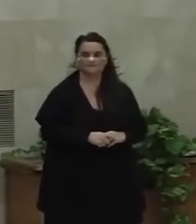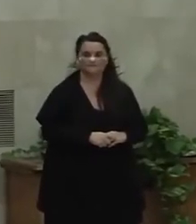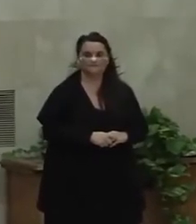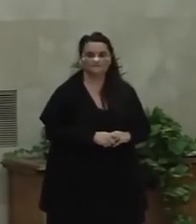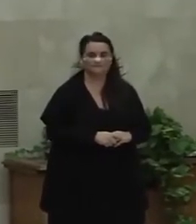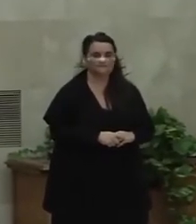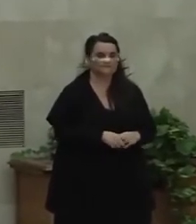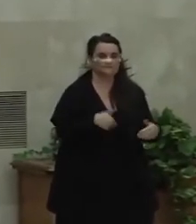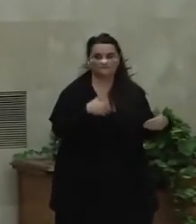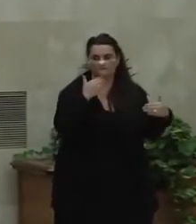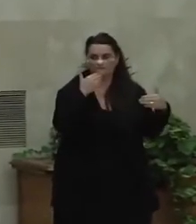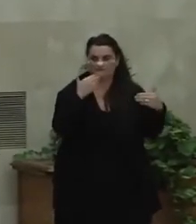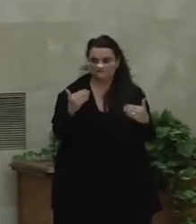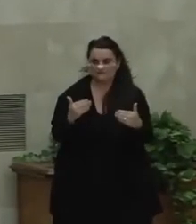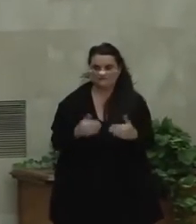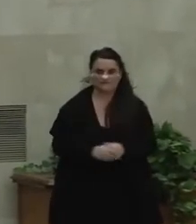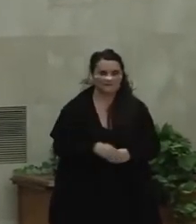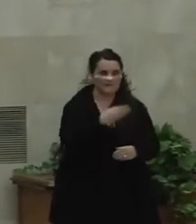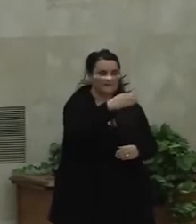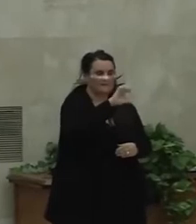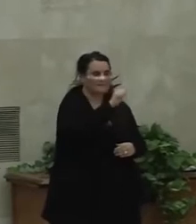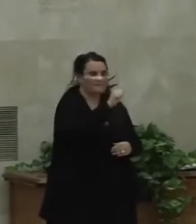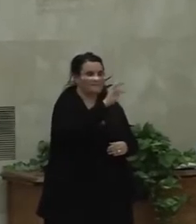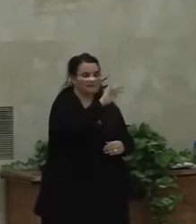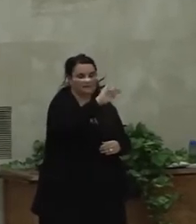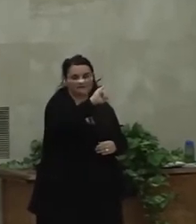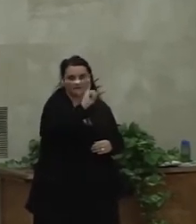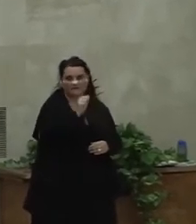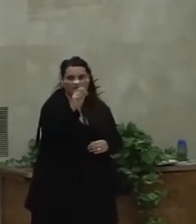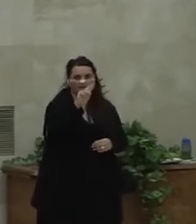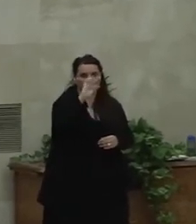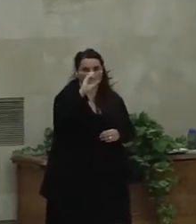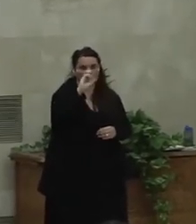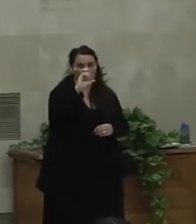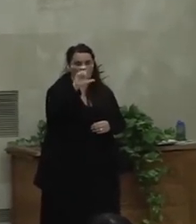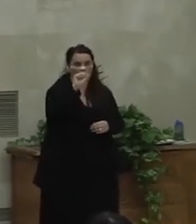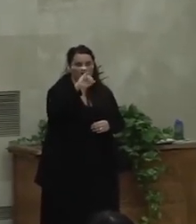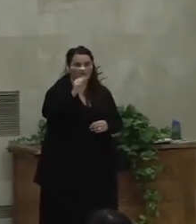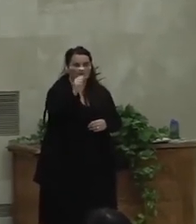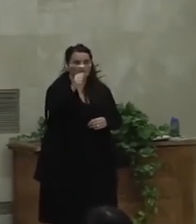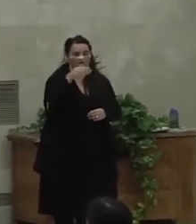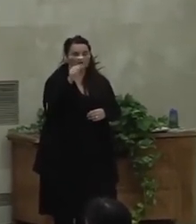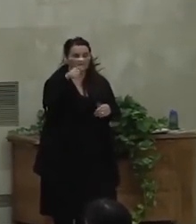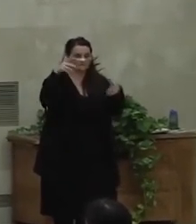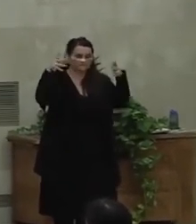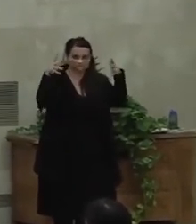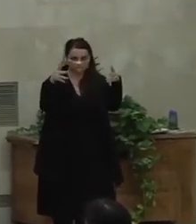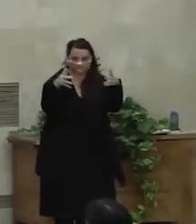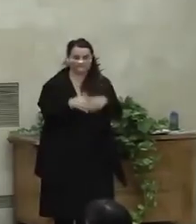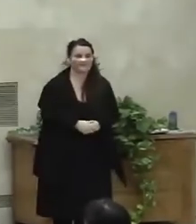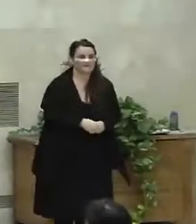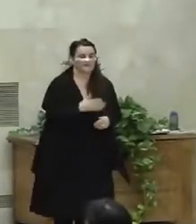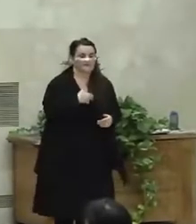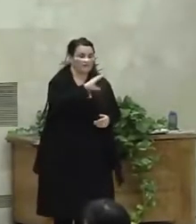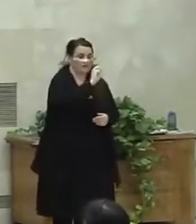Eskerrik asko, Beatriz Artolatzabal, Albeniz Zailurua. Koniren